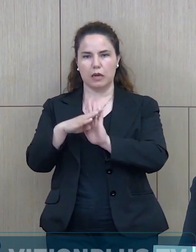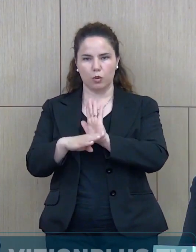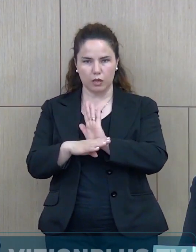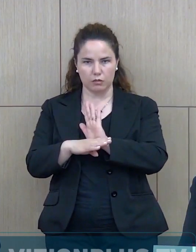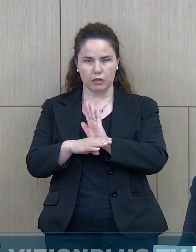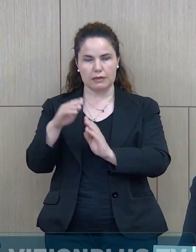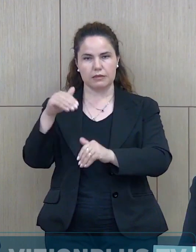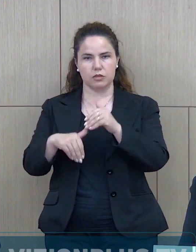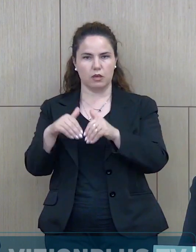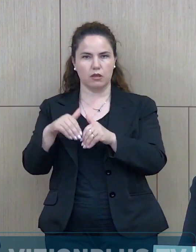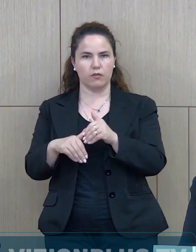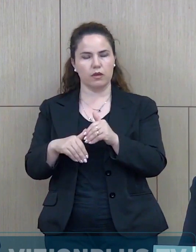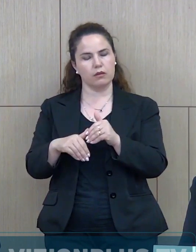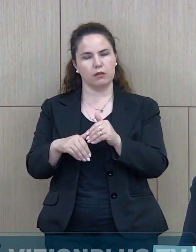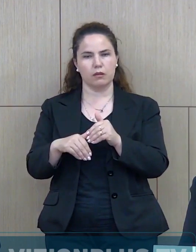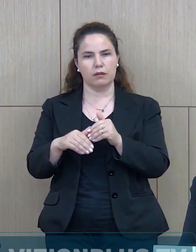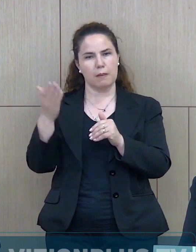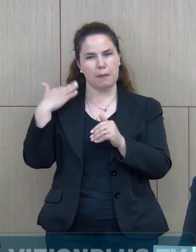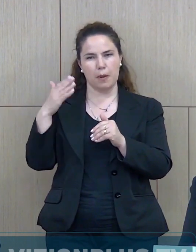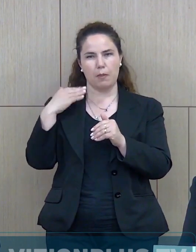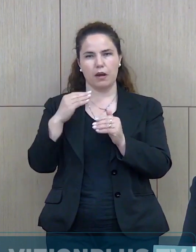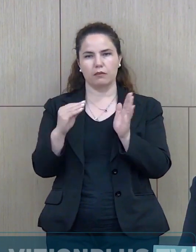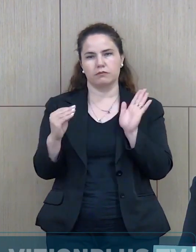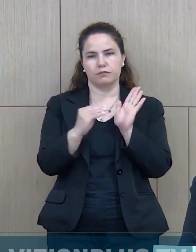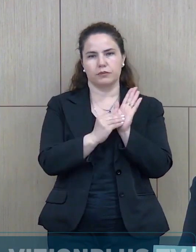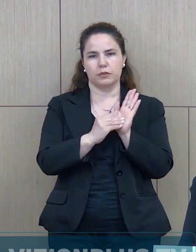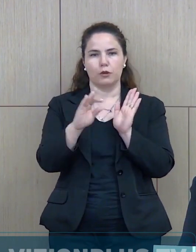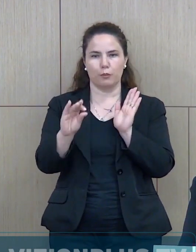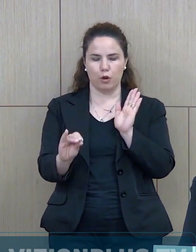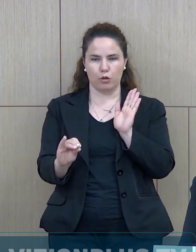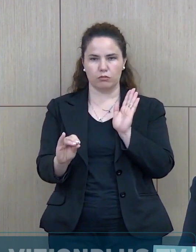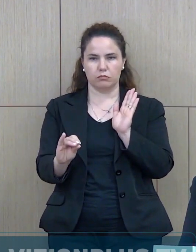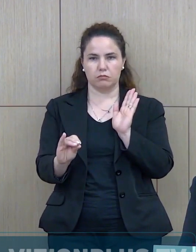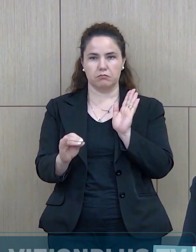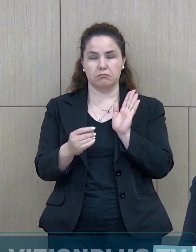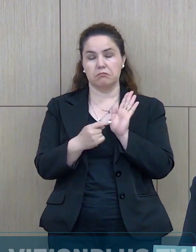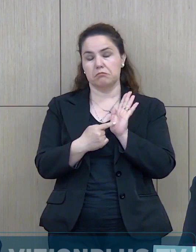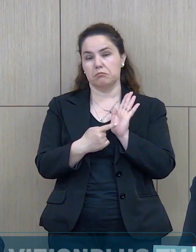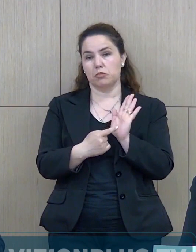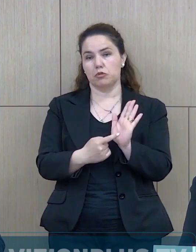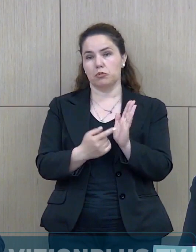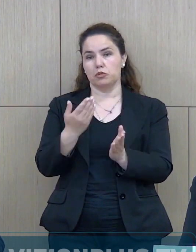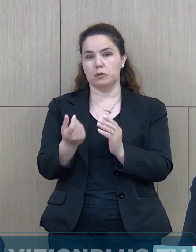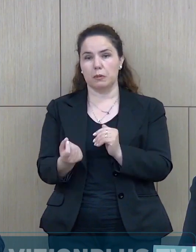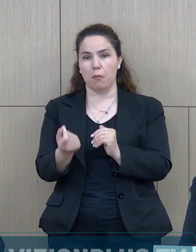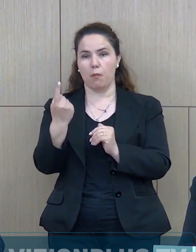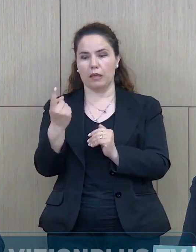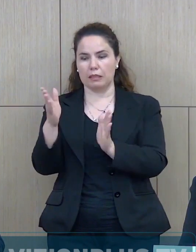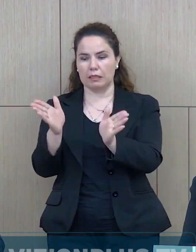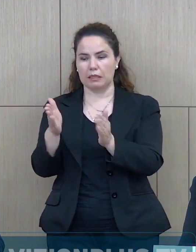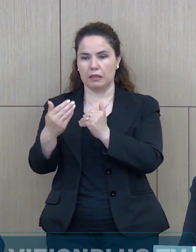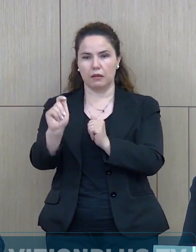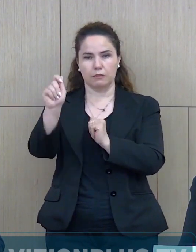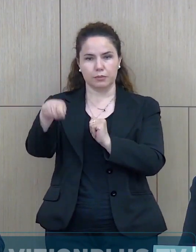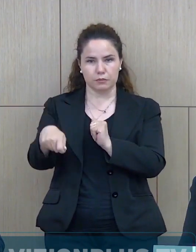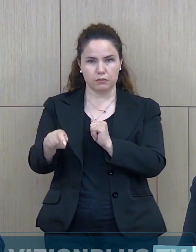kanë parashikuar situatët tila veçenërisht në kur